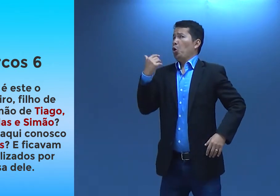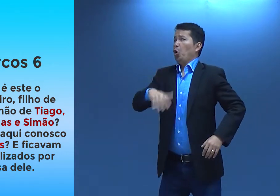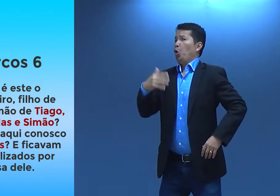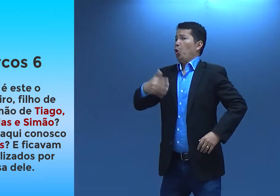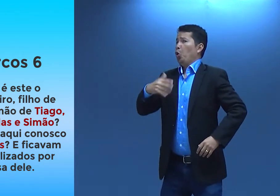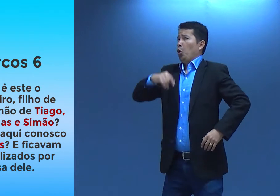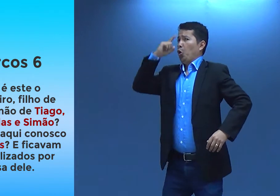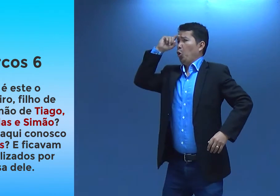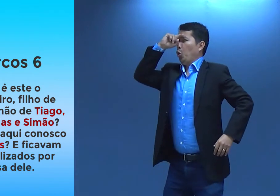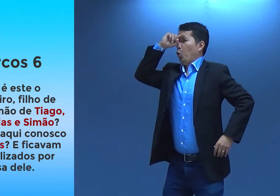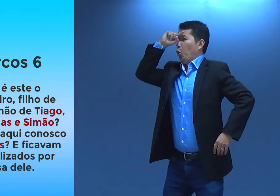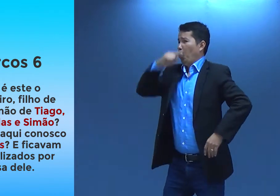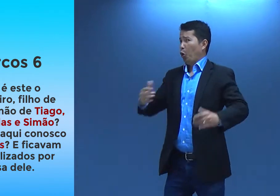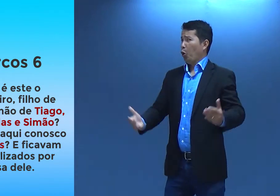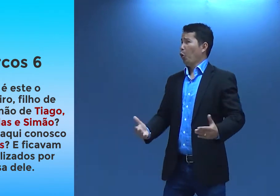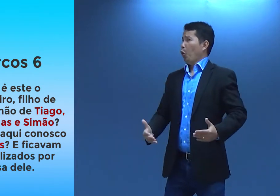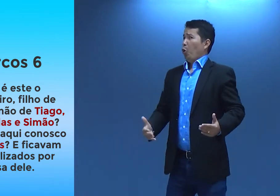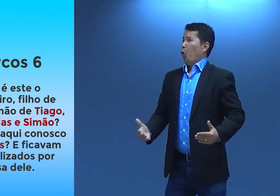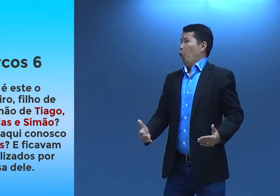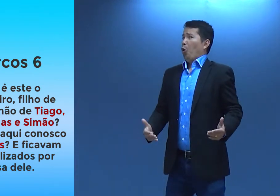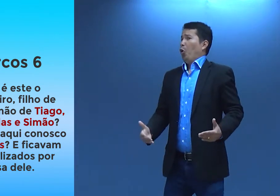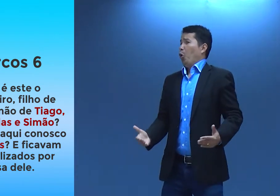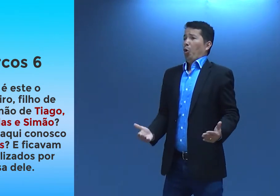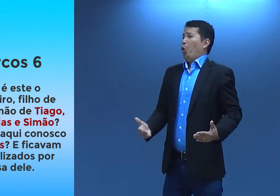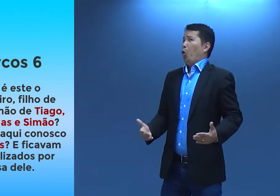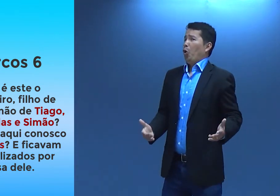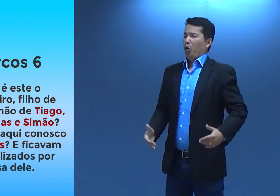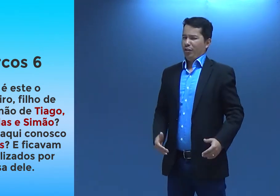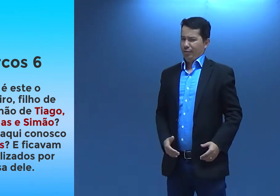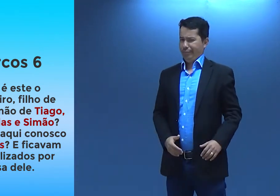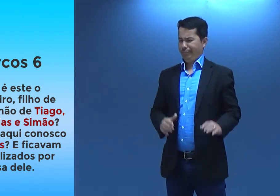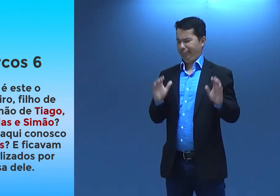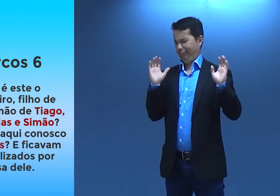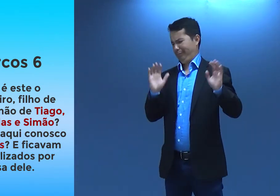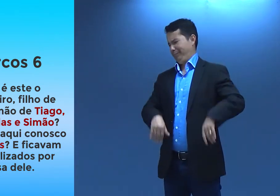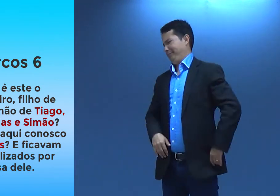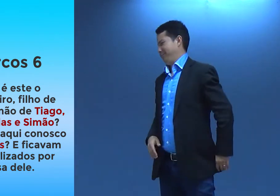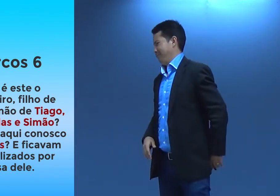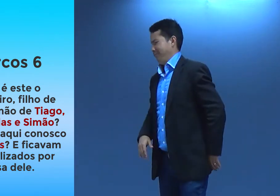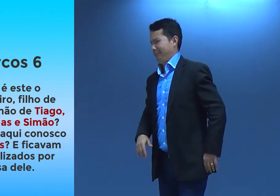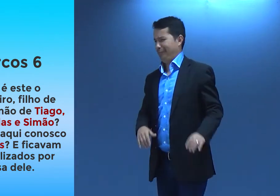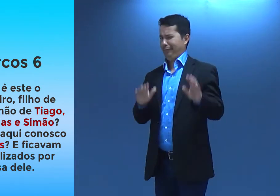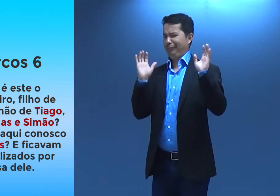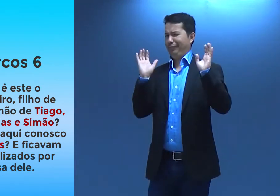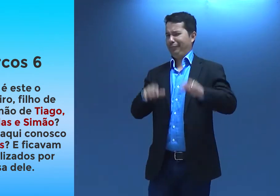porque é muito caro, é muito difícil hoje em dia. Ai, que bobagem, né?